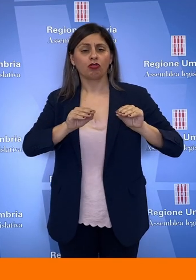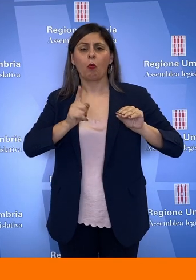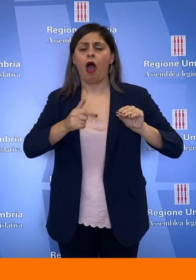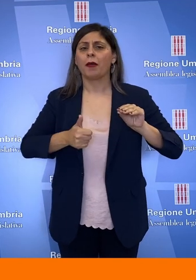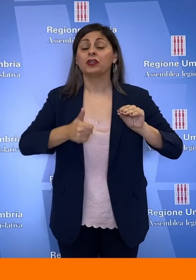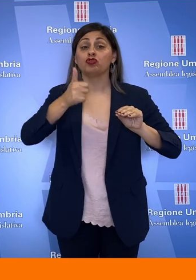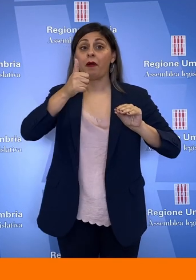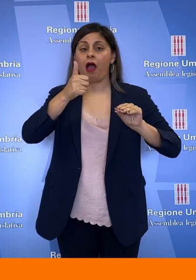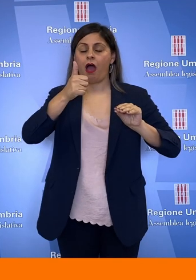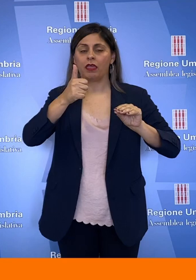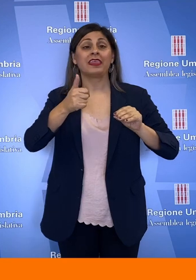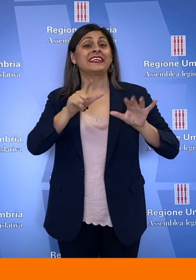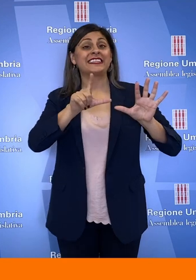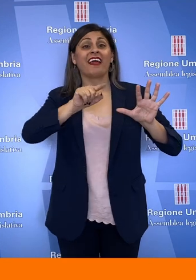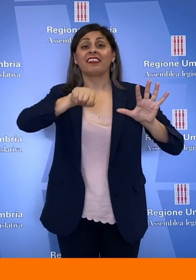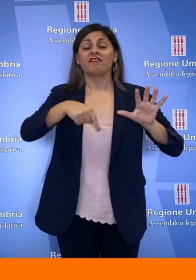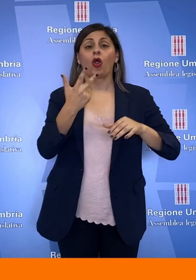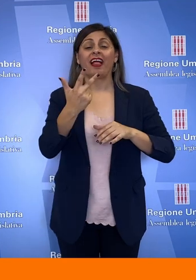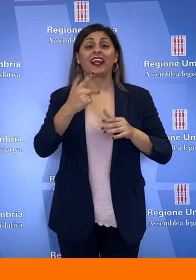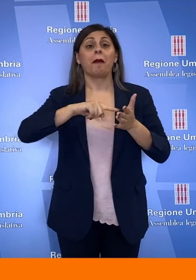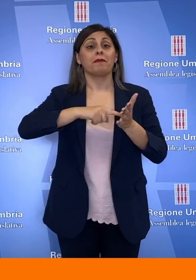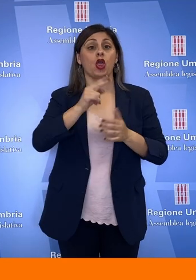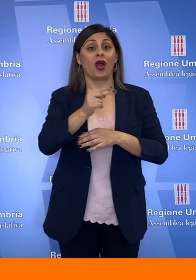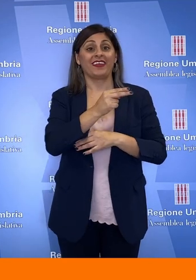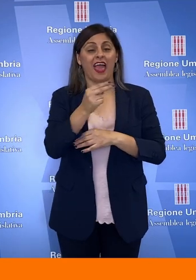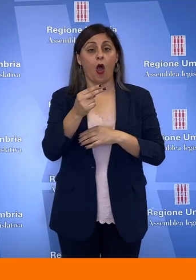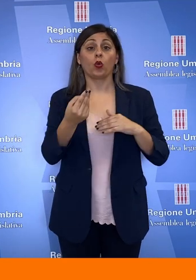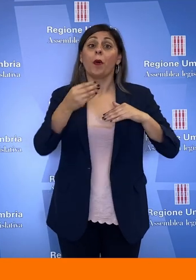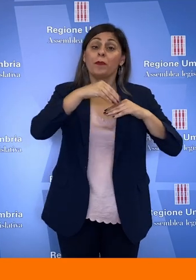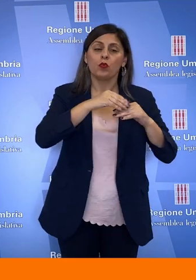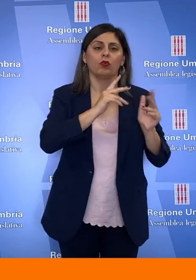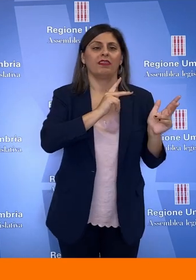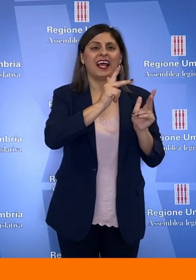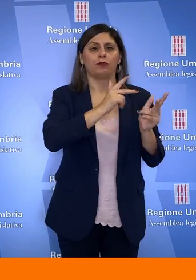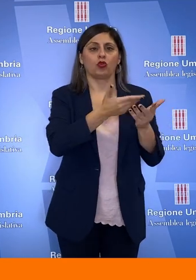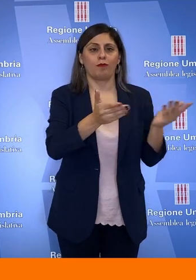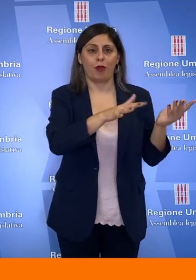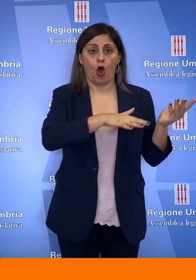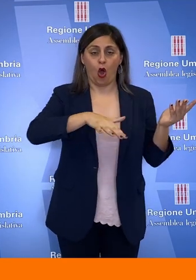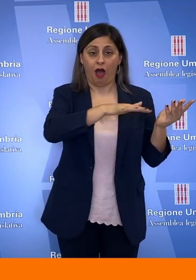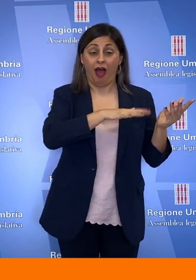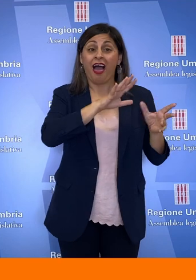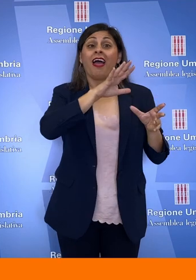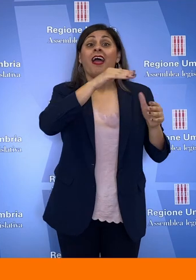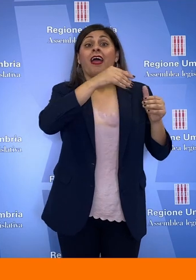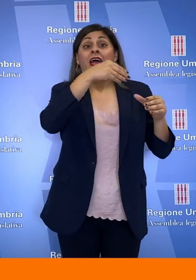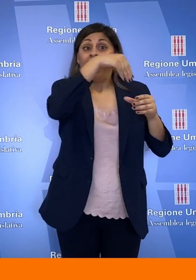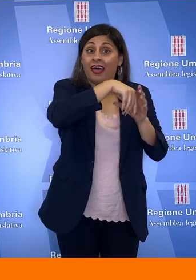riguardano 7,3 milioni di euro in più per il trasporto pubblico locale, di cui 6,8